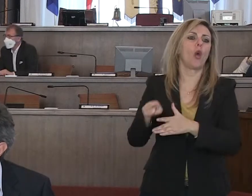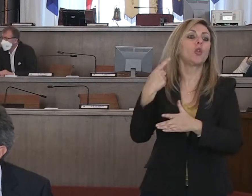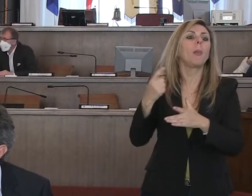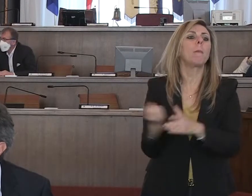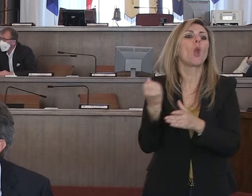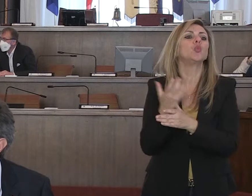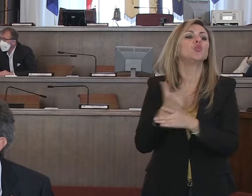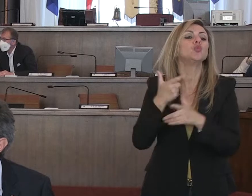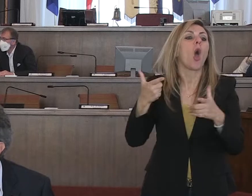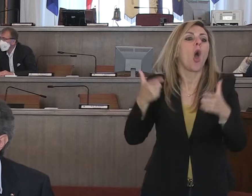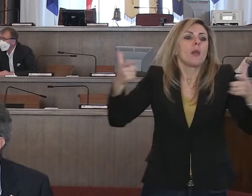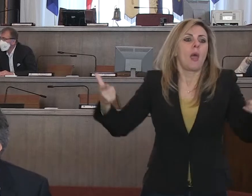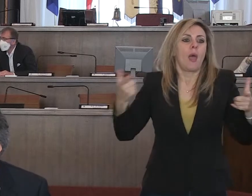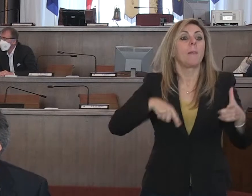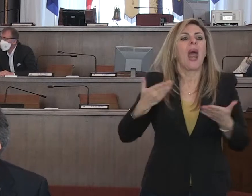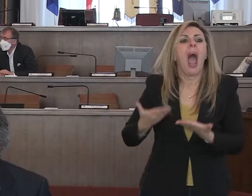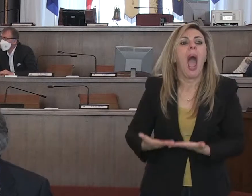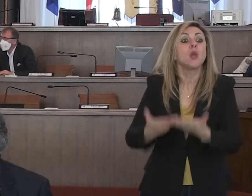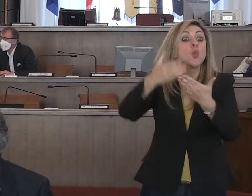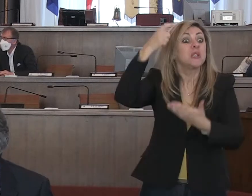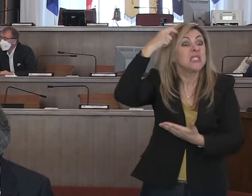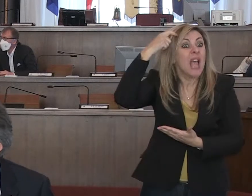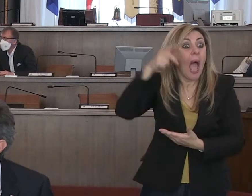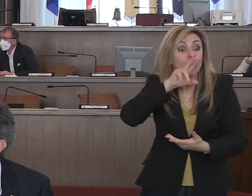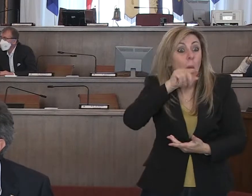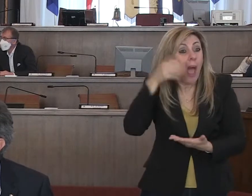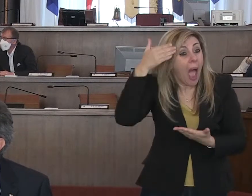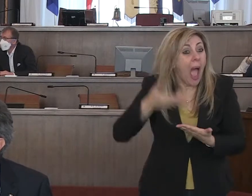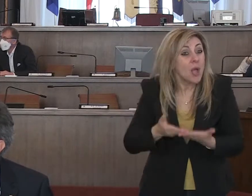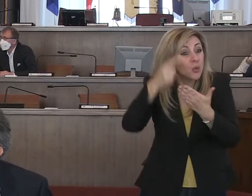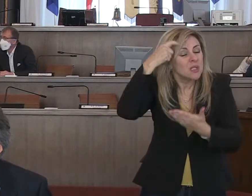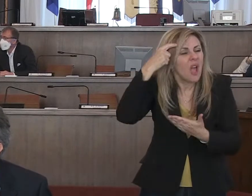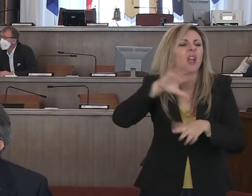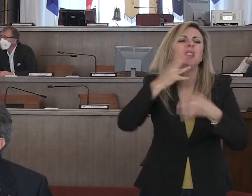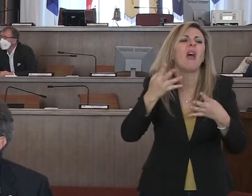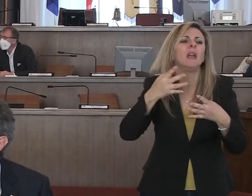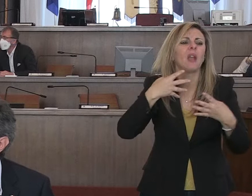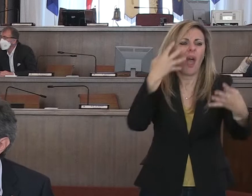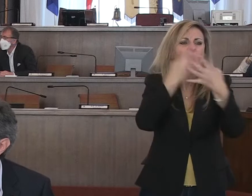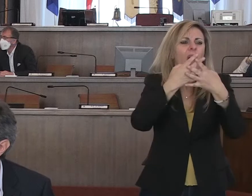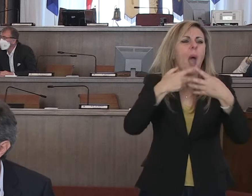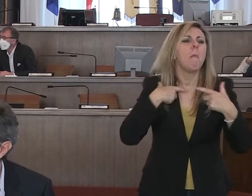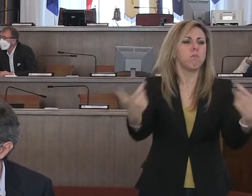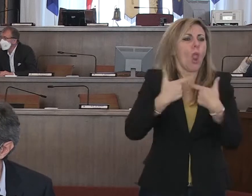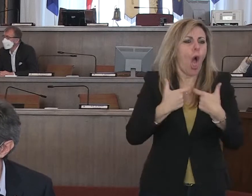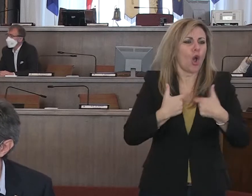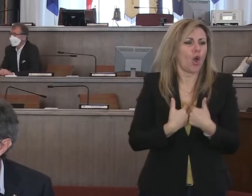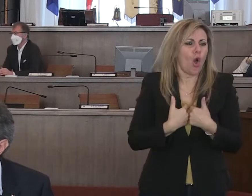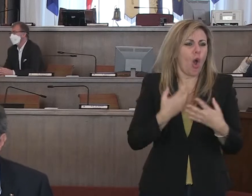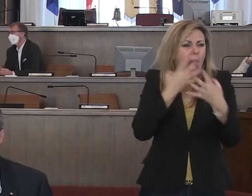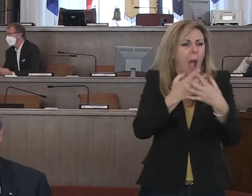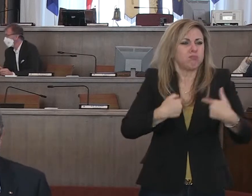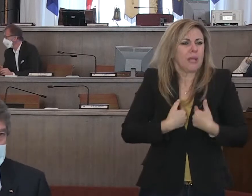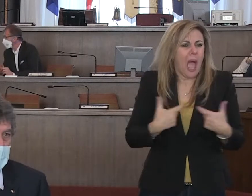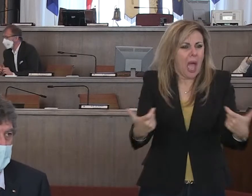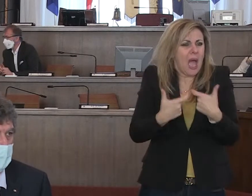cosiddetti aiuti di Stato che sono diventati una gabbia mortale in questa logica per